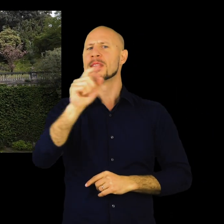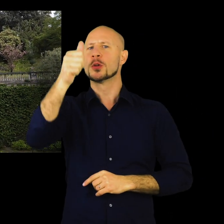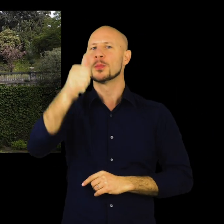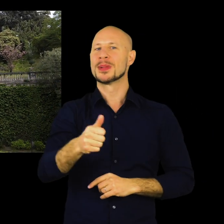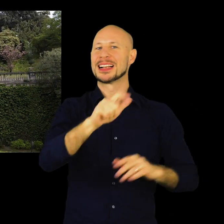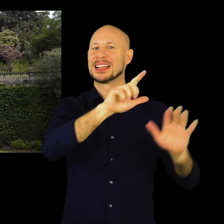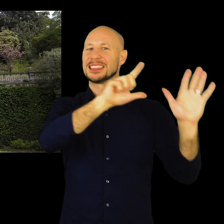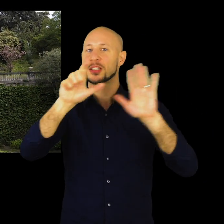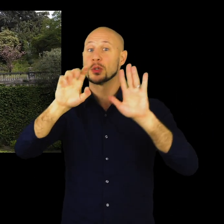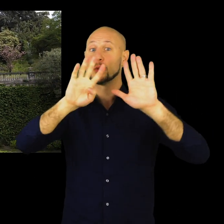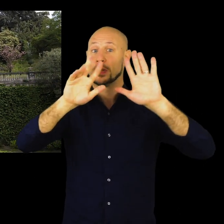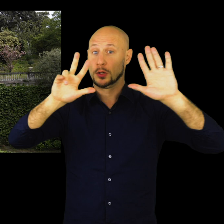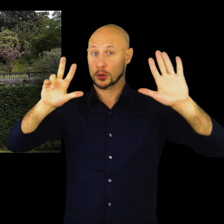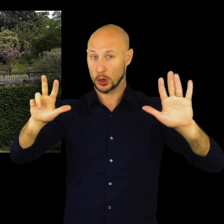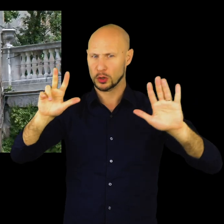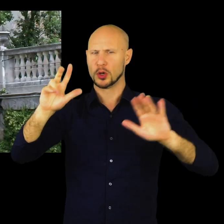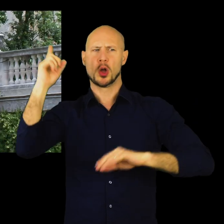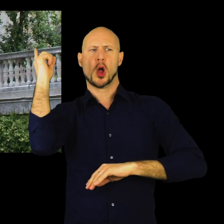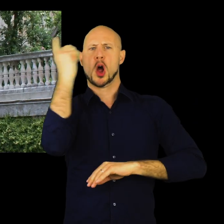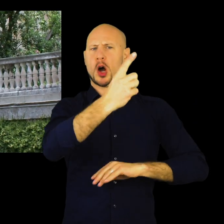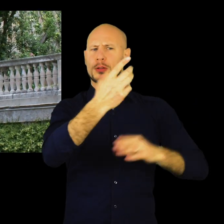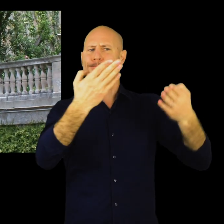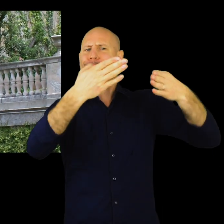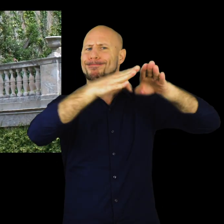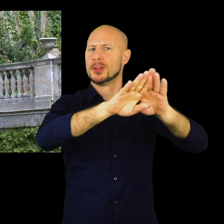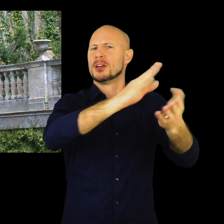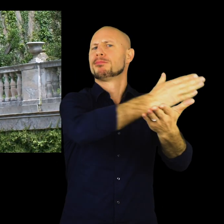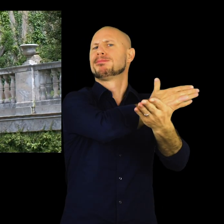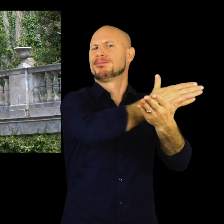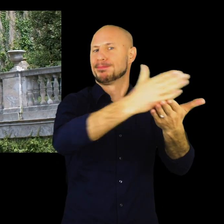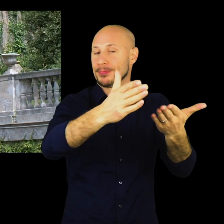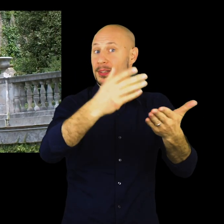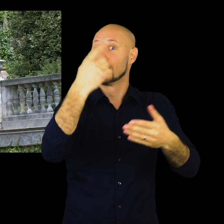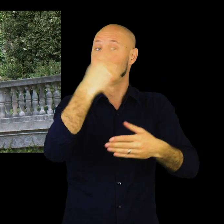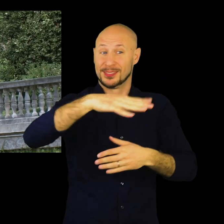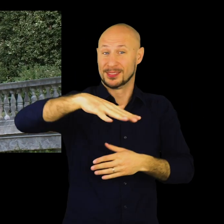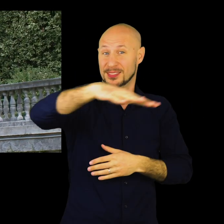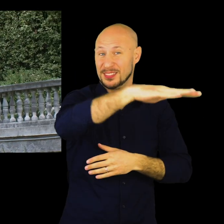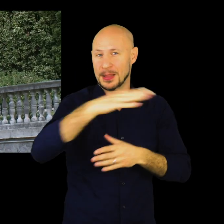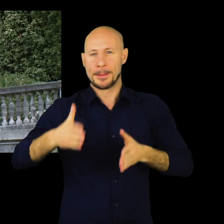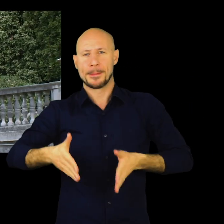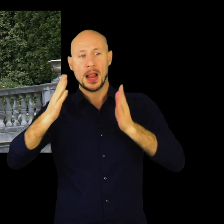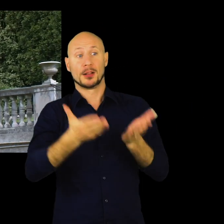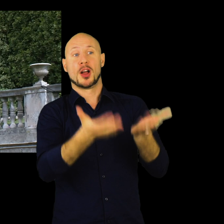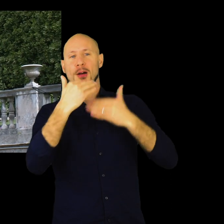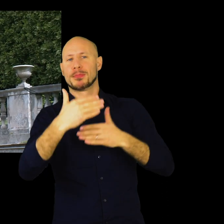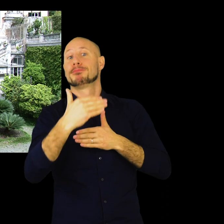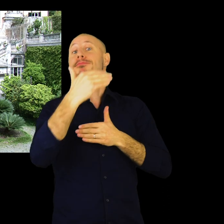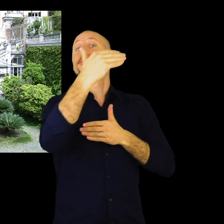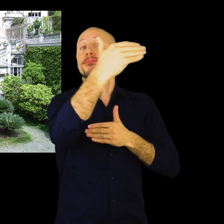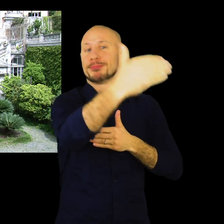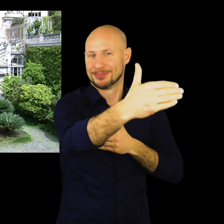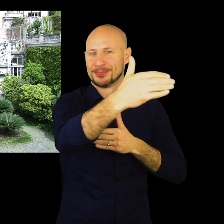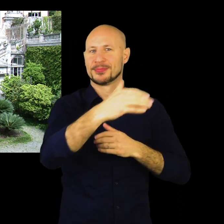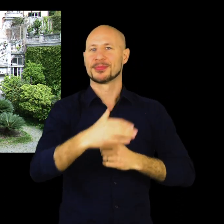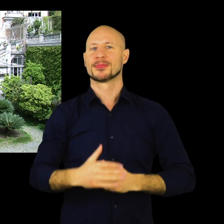acquisita successivamente dopo la soppressione degli ordini monastici del 1798. Particolare è il fatto che qui si